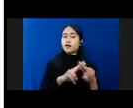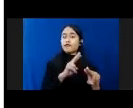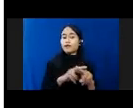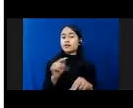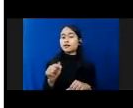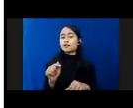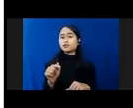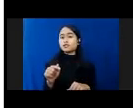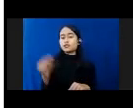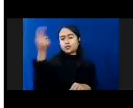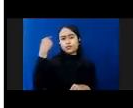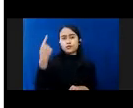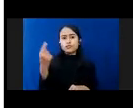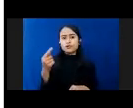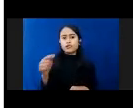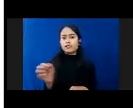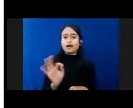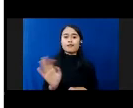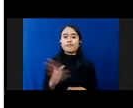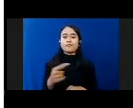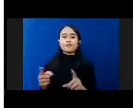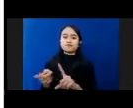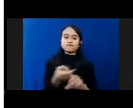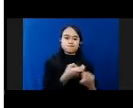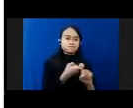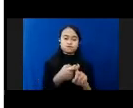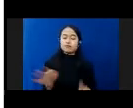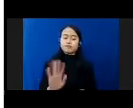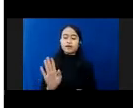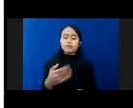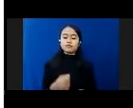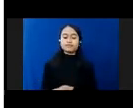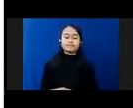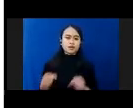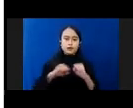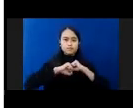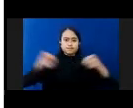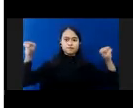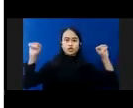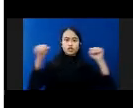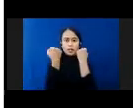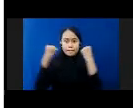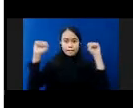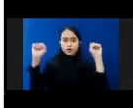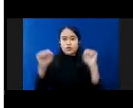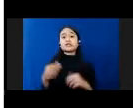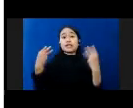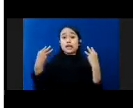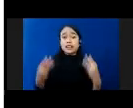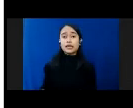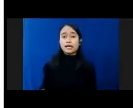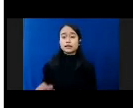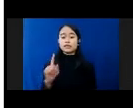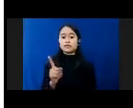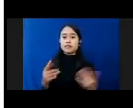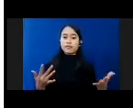Umumnya Tidak Mau Terikat Cenderung Mendominasi Memberontak Dan Etikanya Itu Memang Karena Mereka Sudah